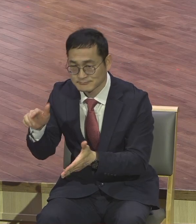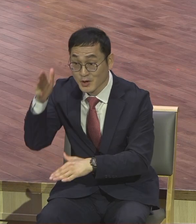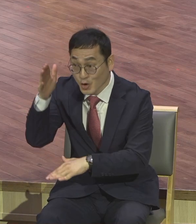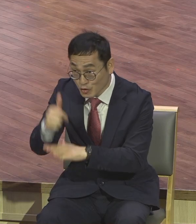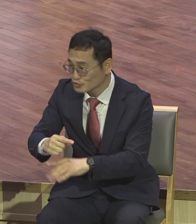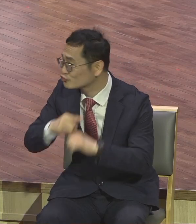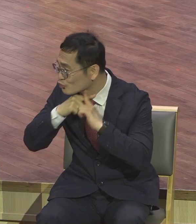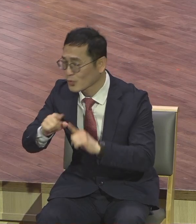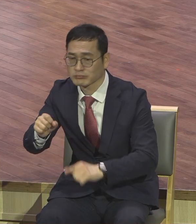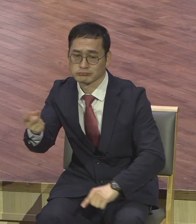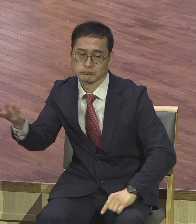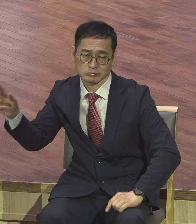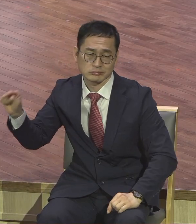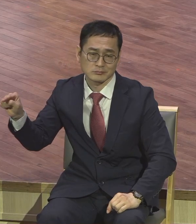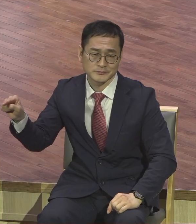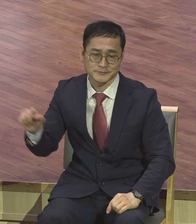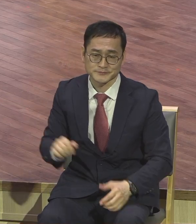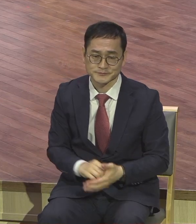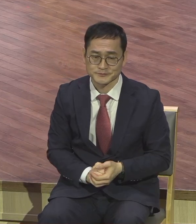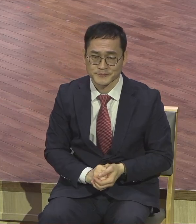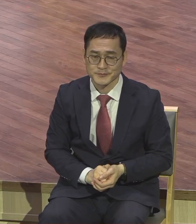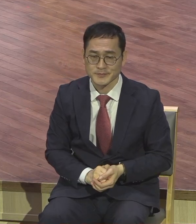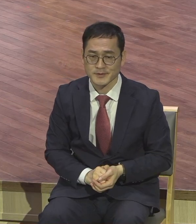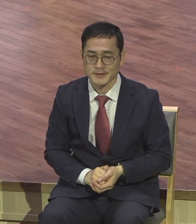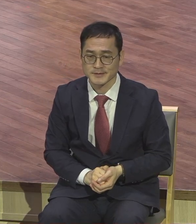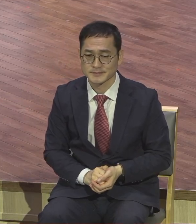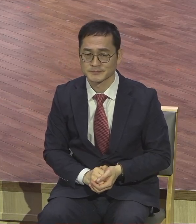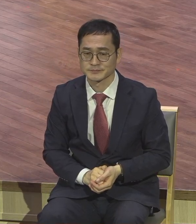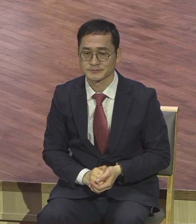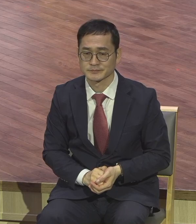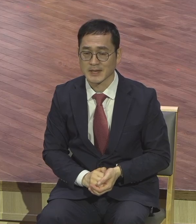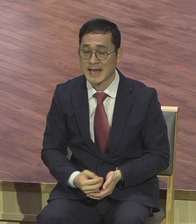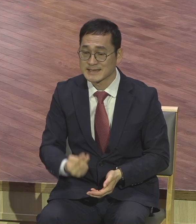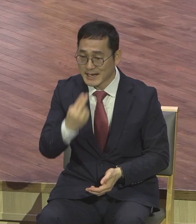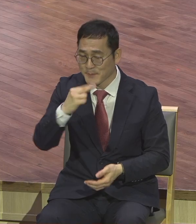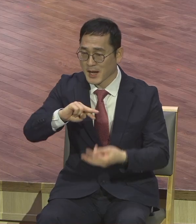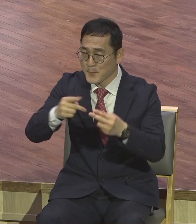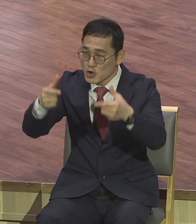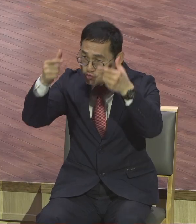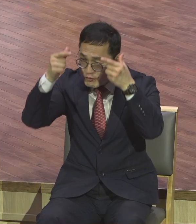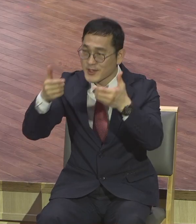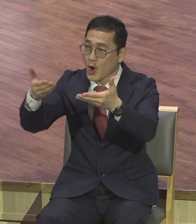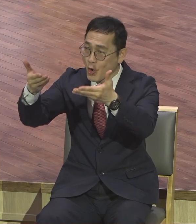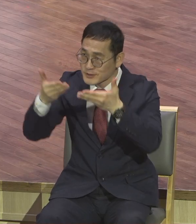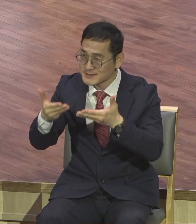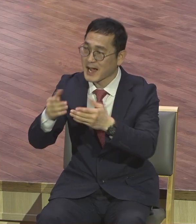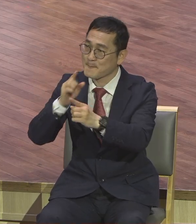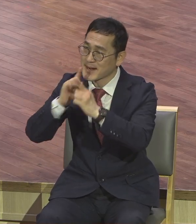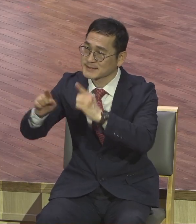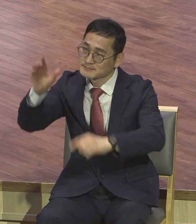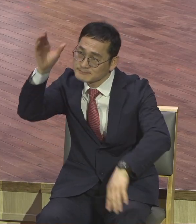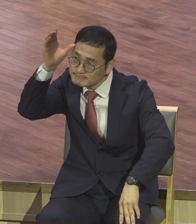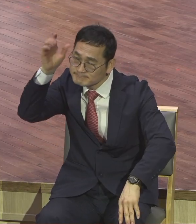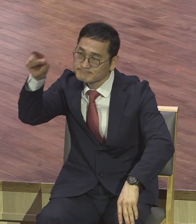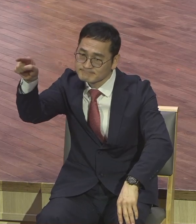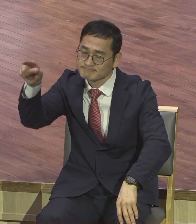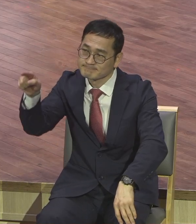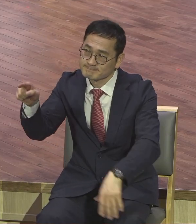이 말씀 계시록 2장 10절의 말씀처럼 생명의 멸류관을 얻는 자리까지